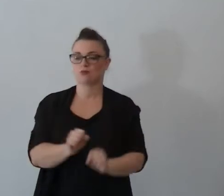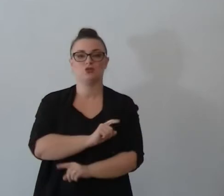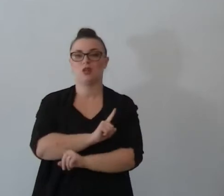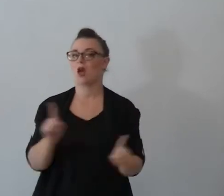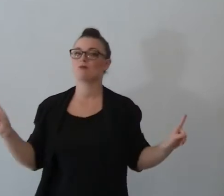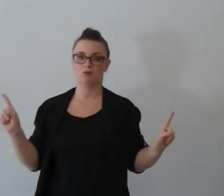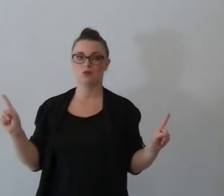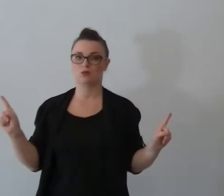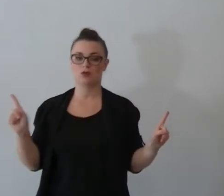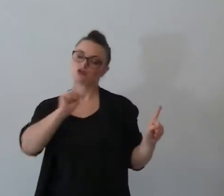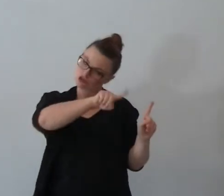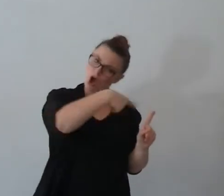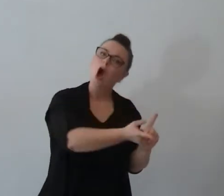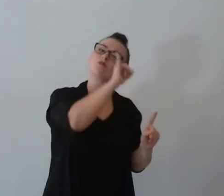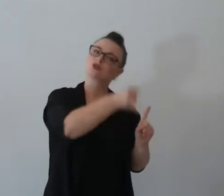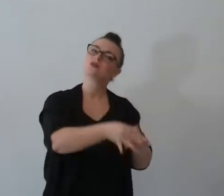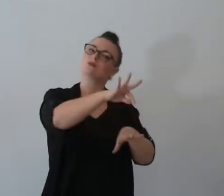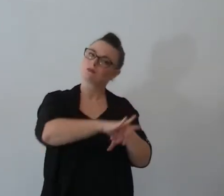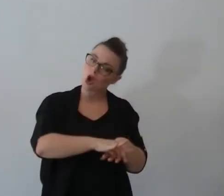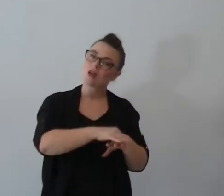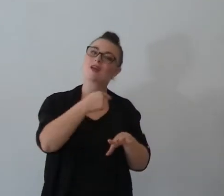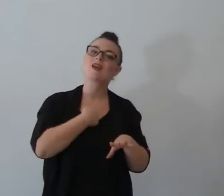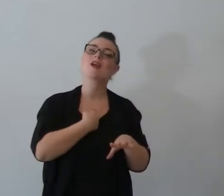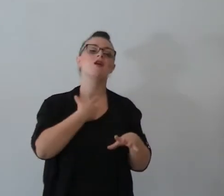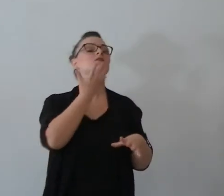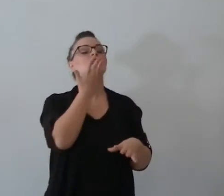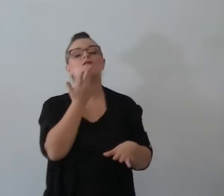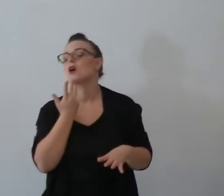voglio per sempre quando sarò sicuro di averlo